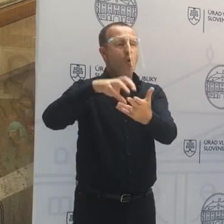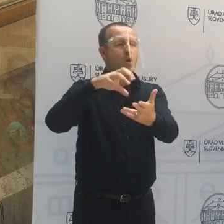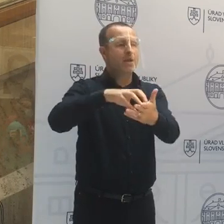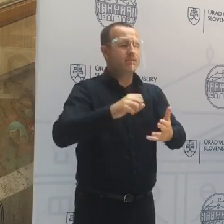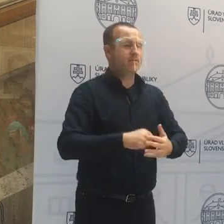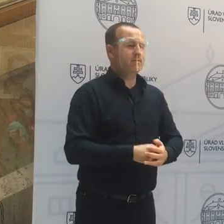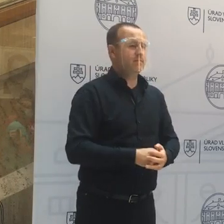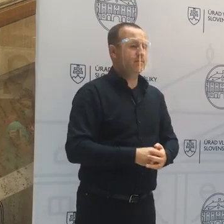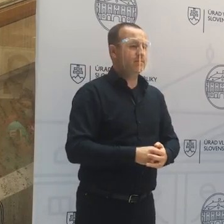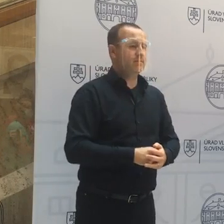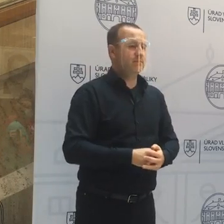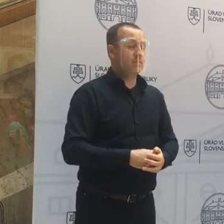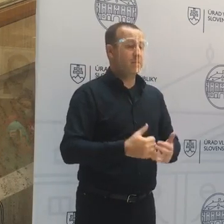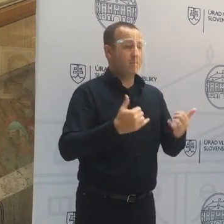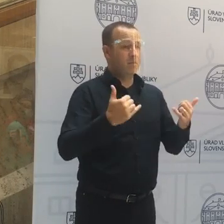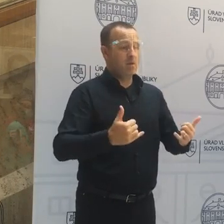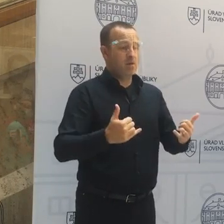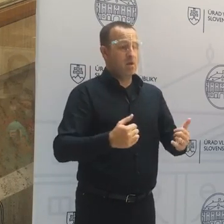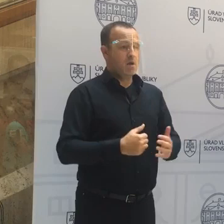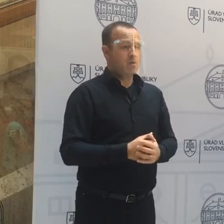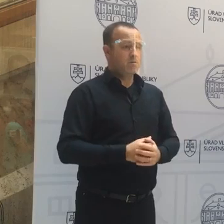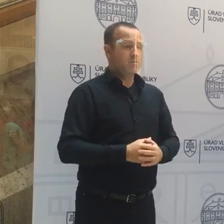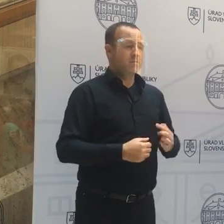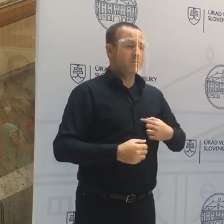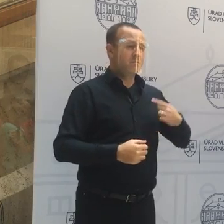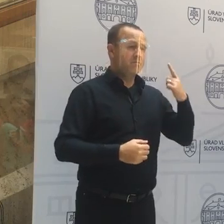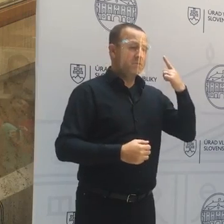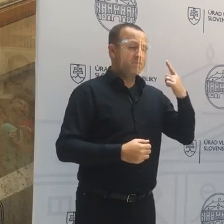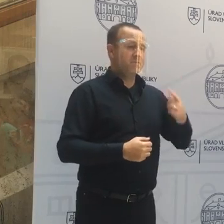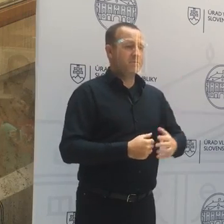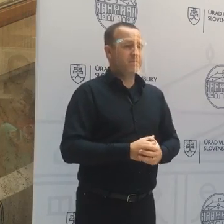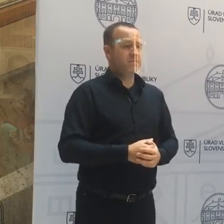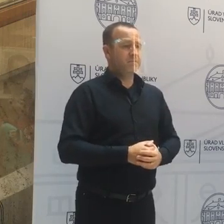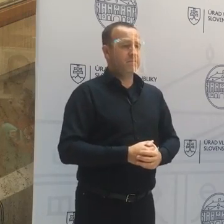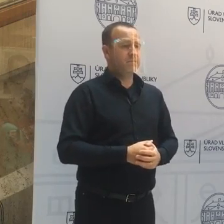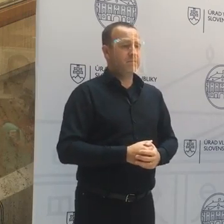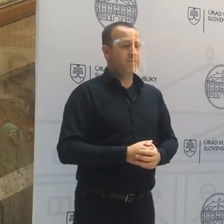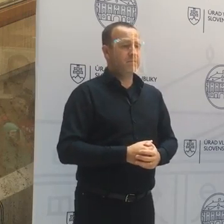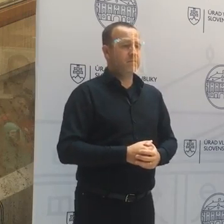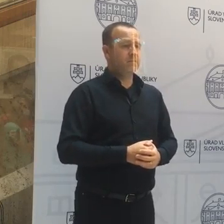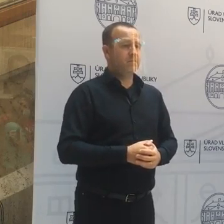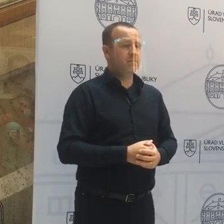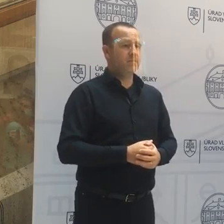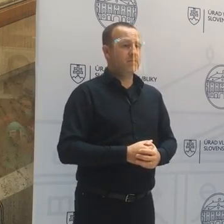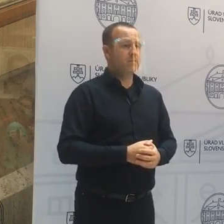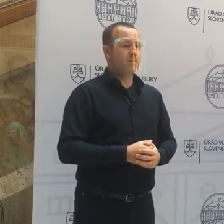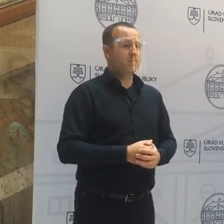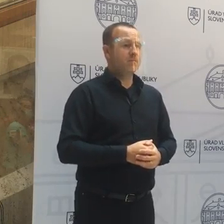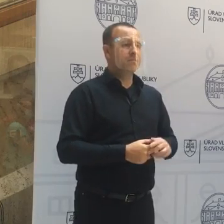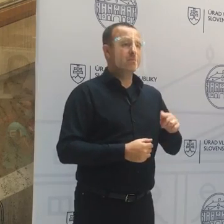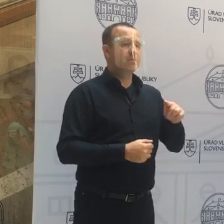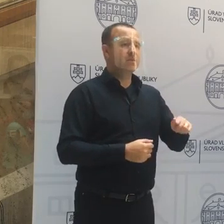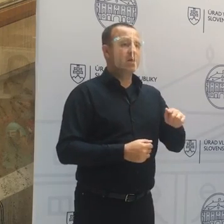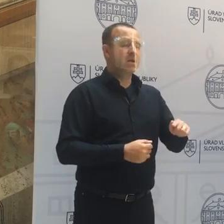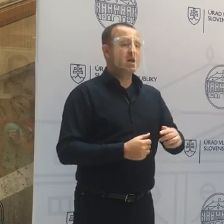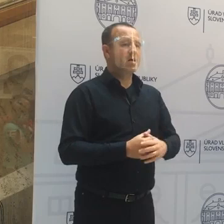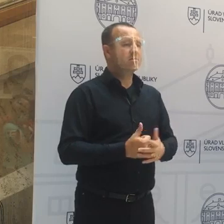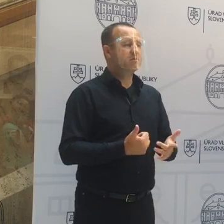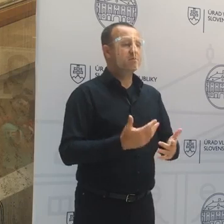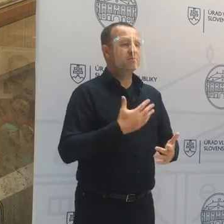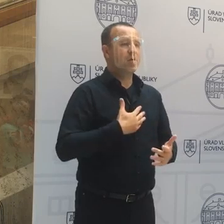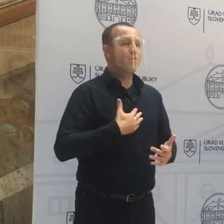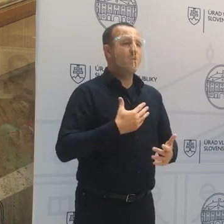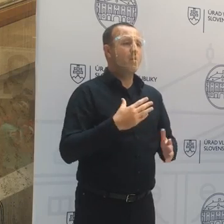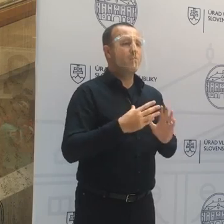No momentálne si myslím, že z hľadiska tohto nastavenia automatu to není žiadny